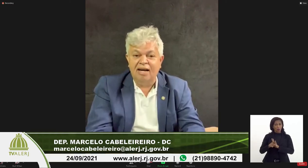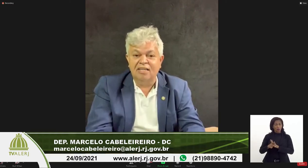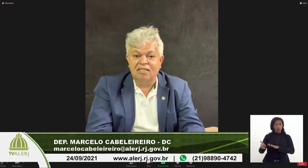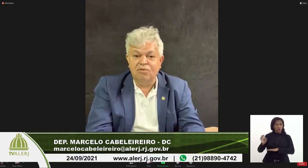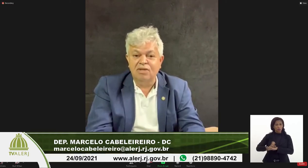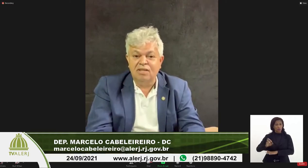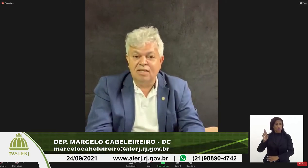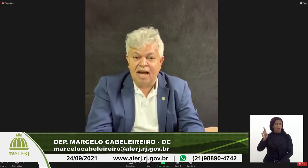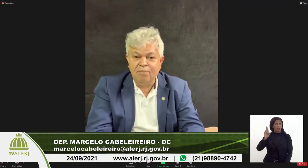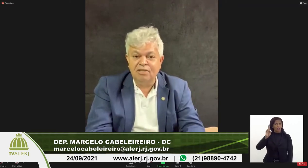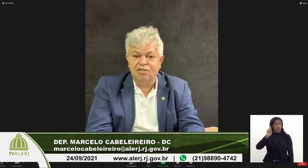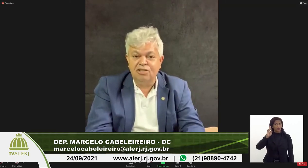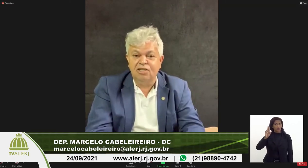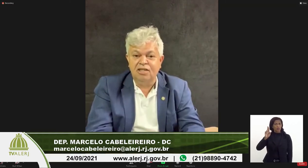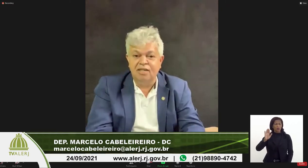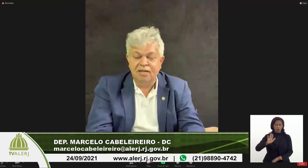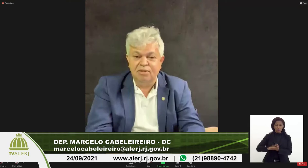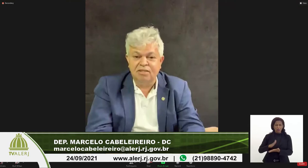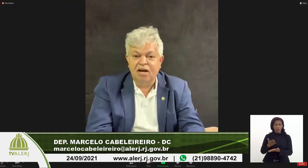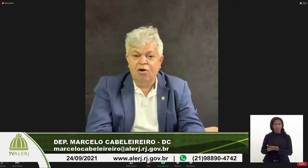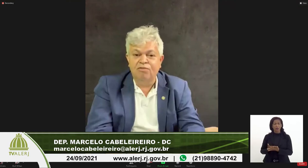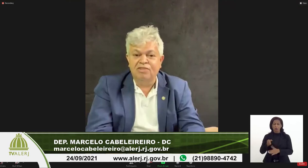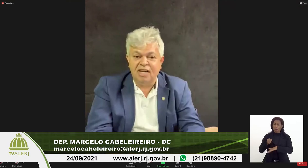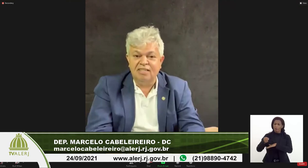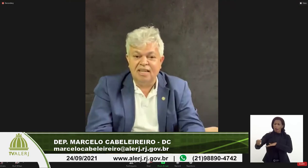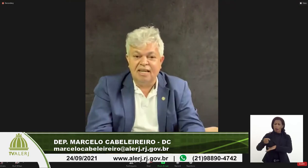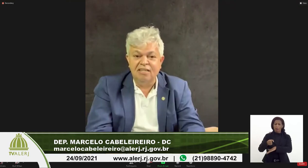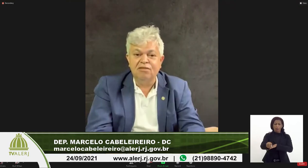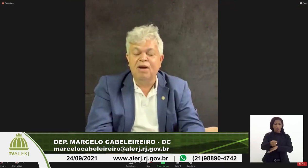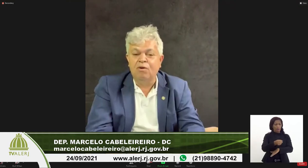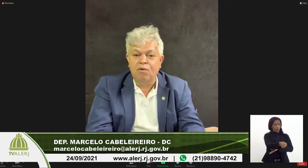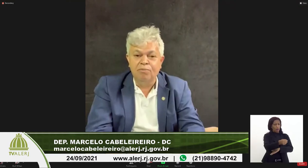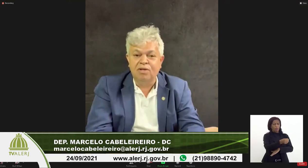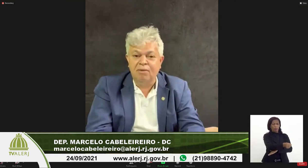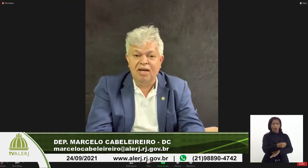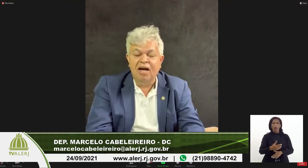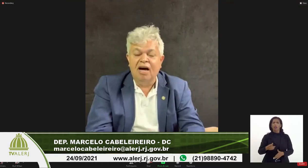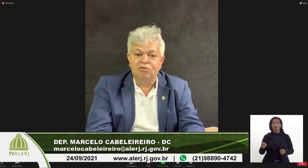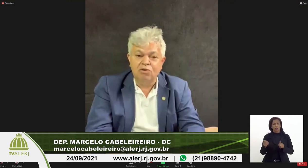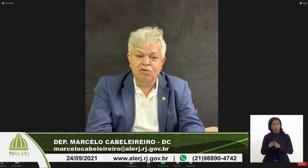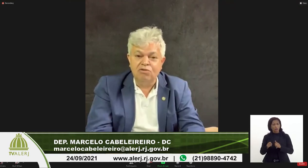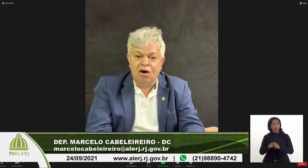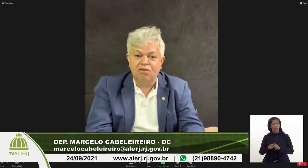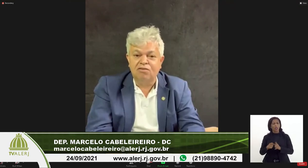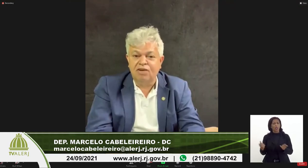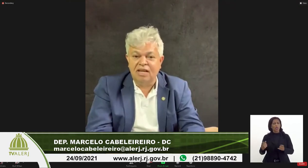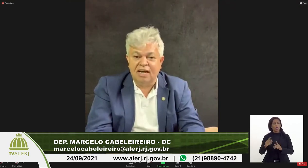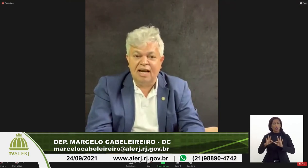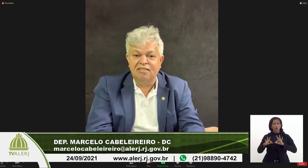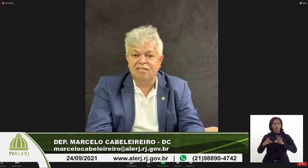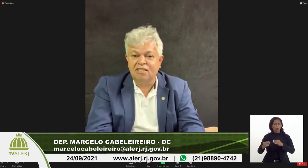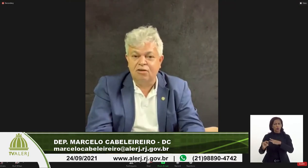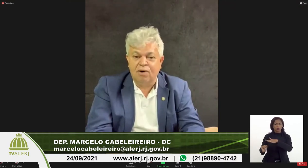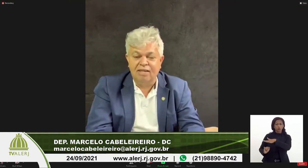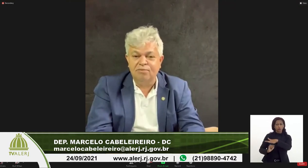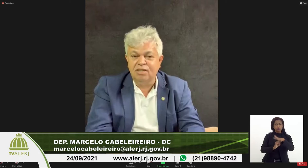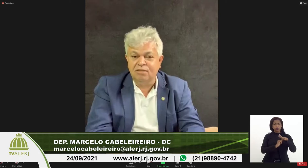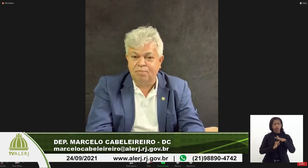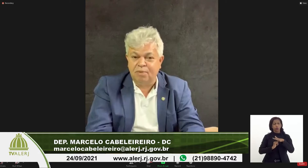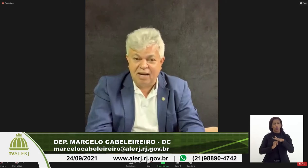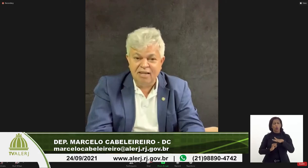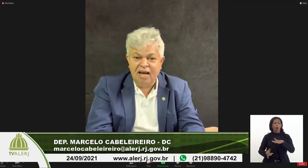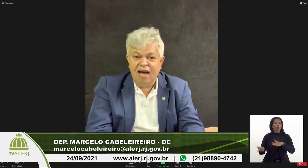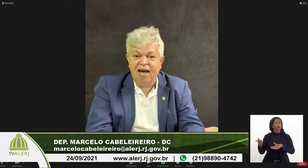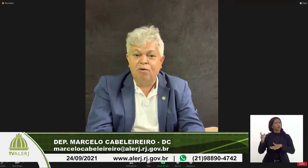a questão do intérprete de libras oficializar isso bem como também a todos os órgãos federais estaduais